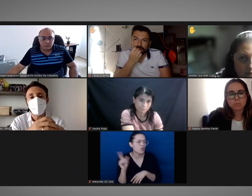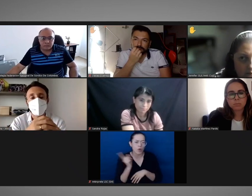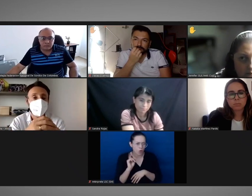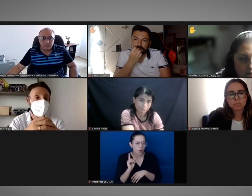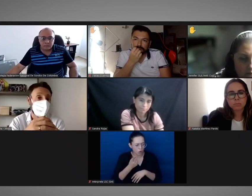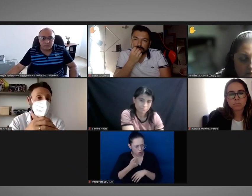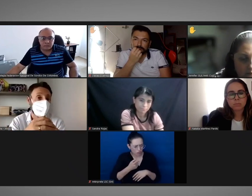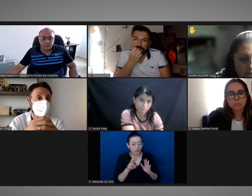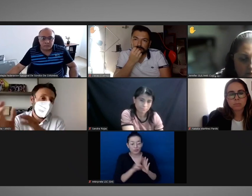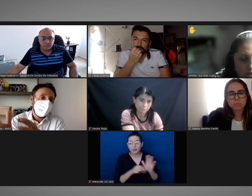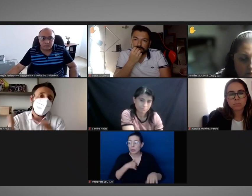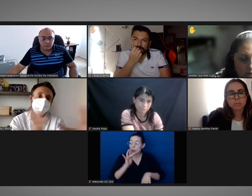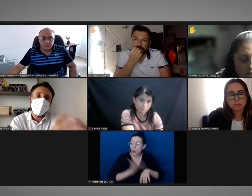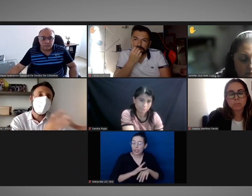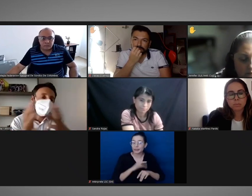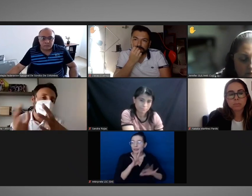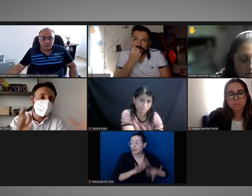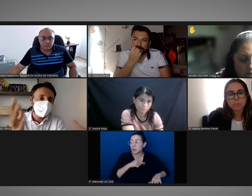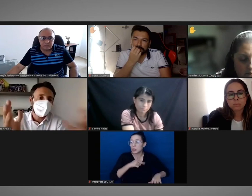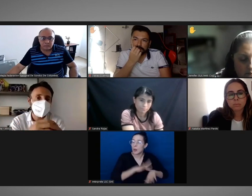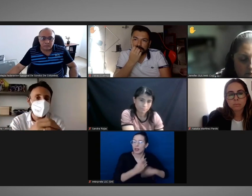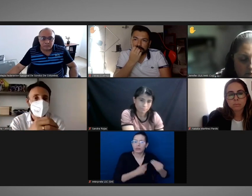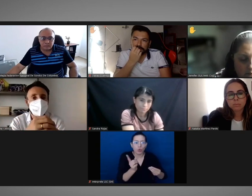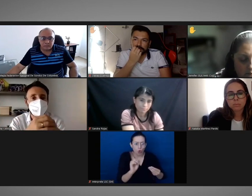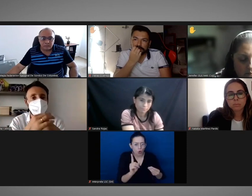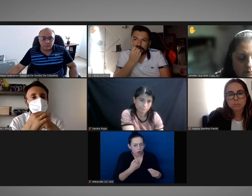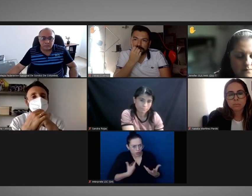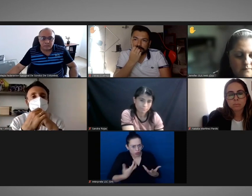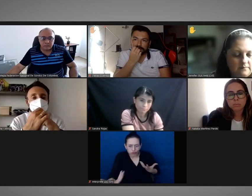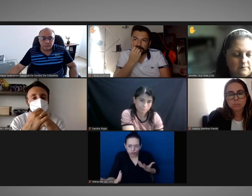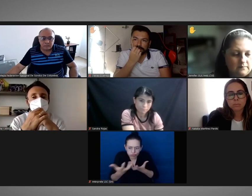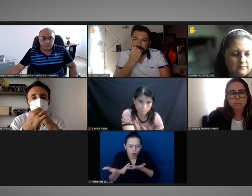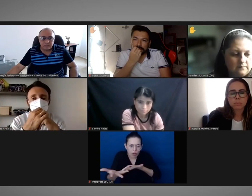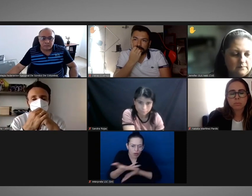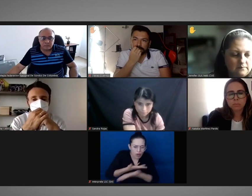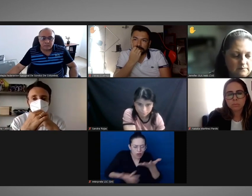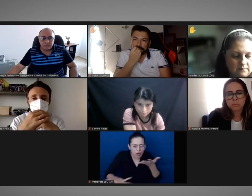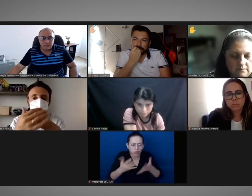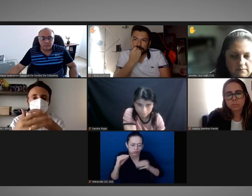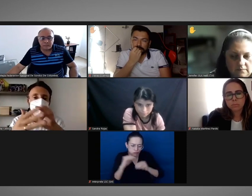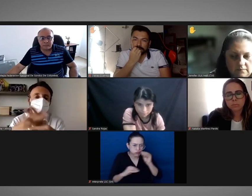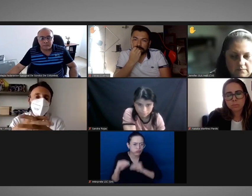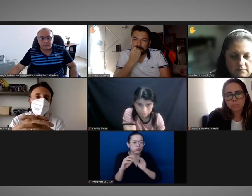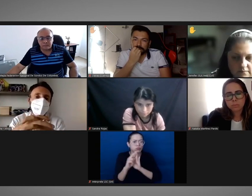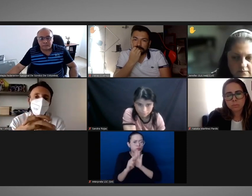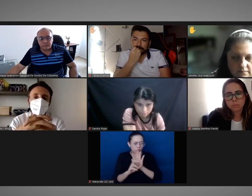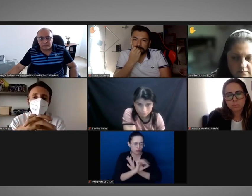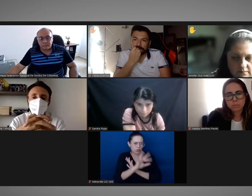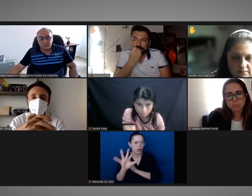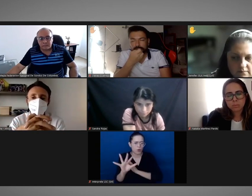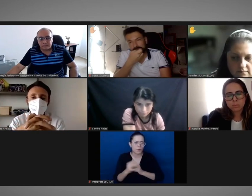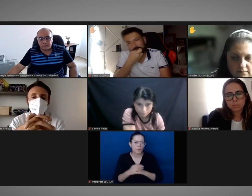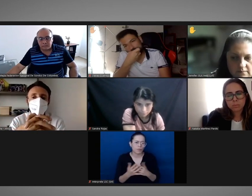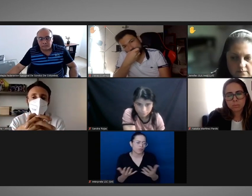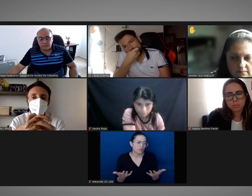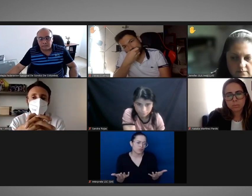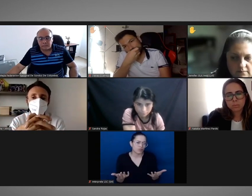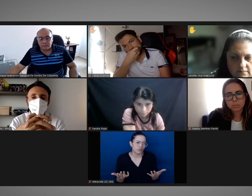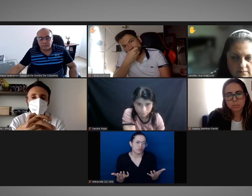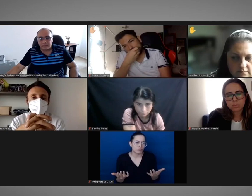construir de manera conjunta, que seguramente como tal podemos construir con